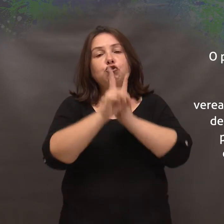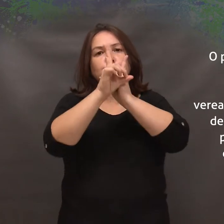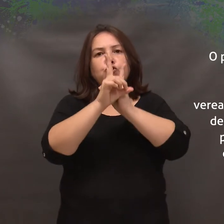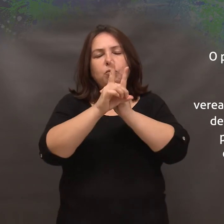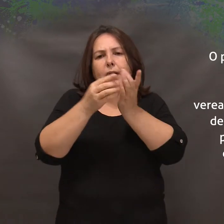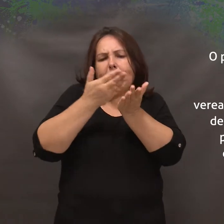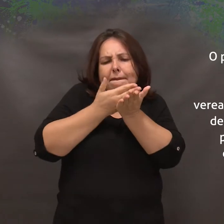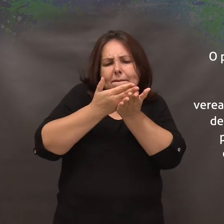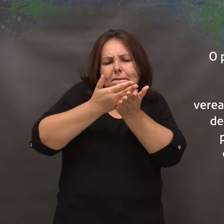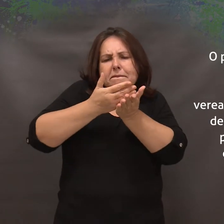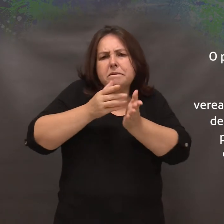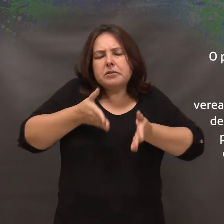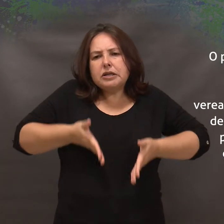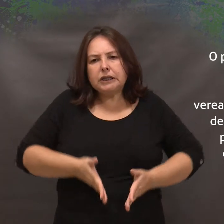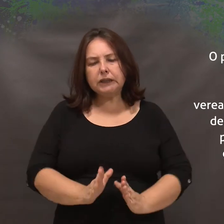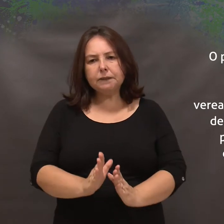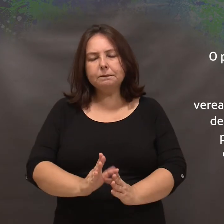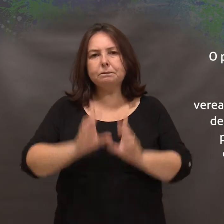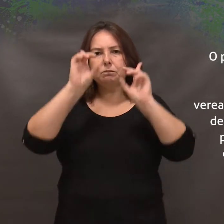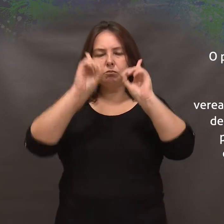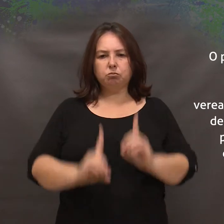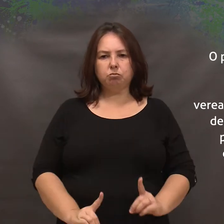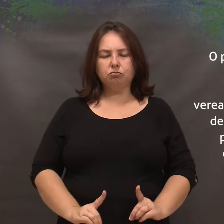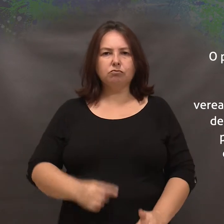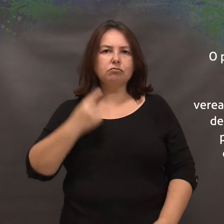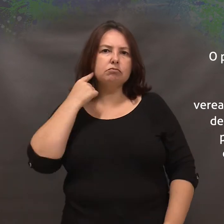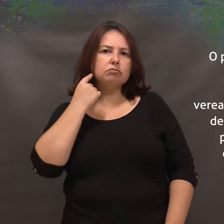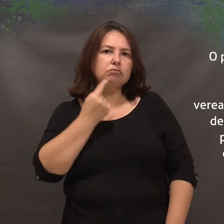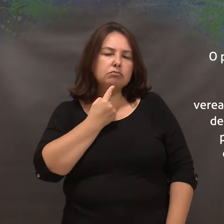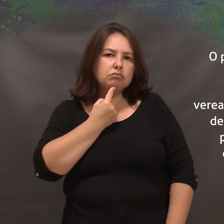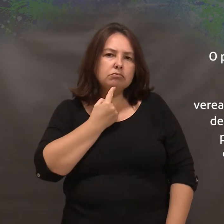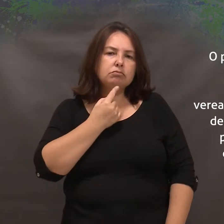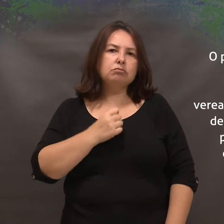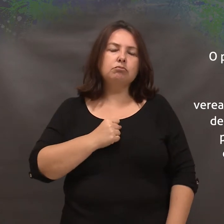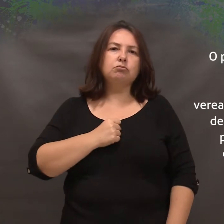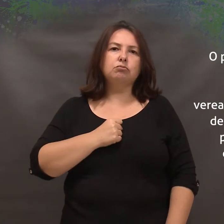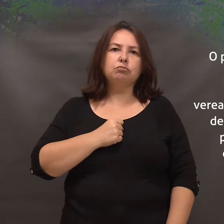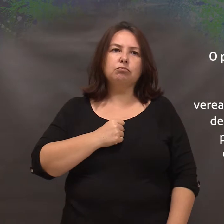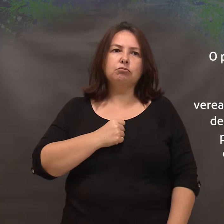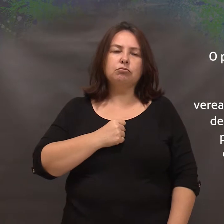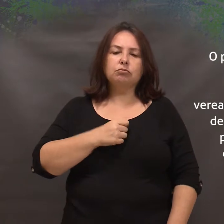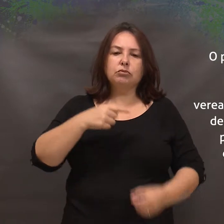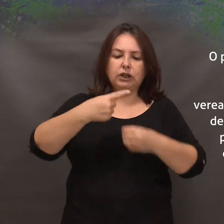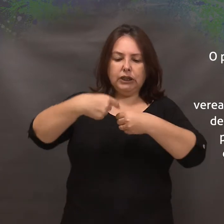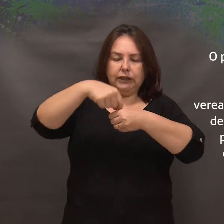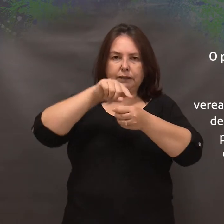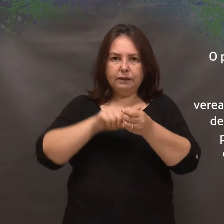da Deficiência Auditiva Infantil no Município de Santa Maria.